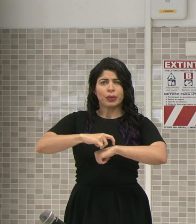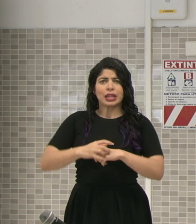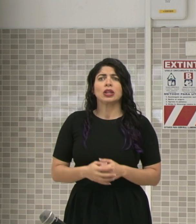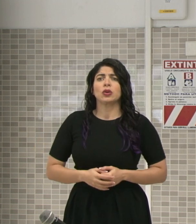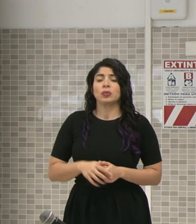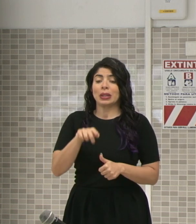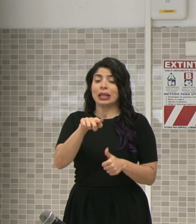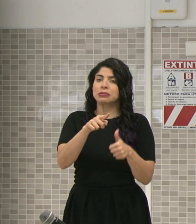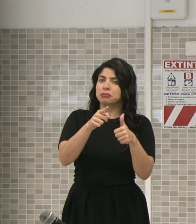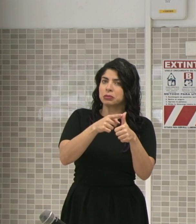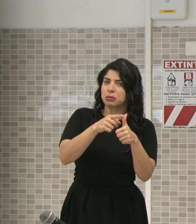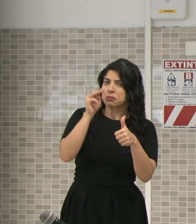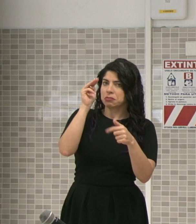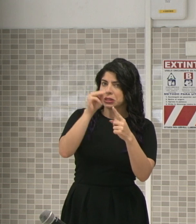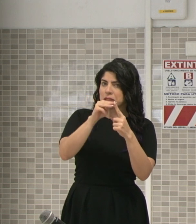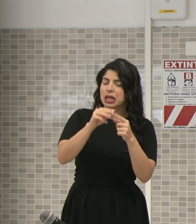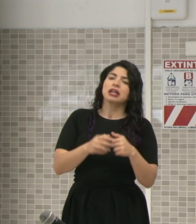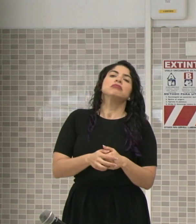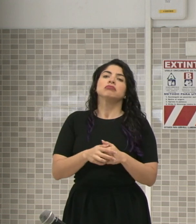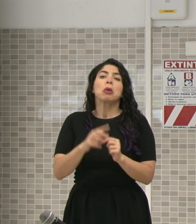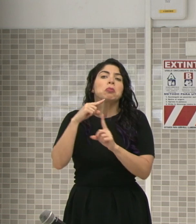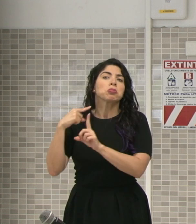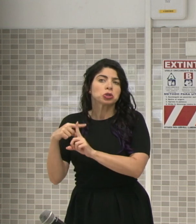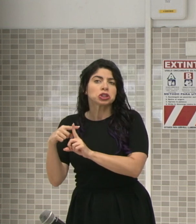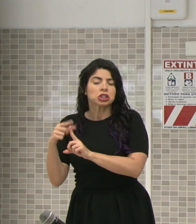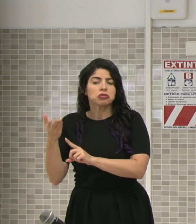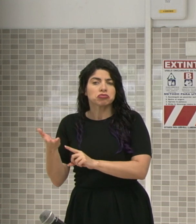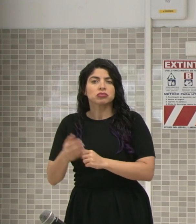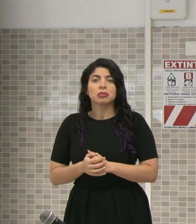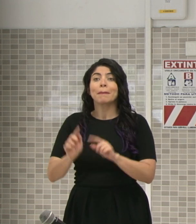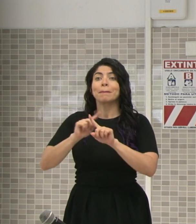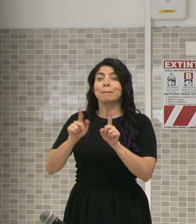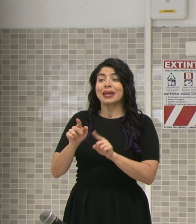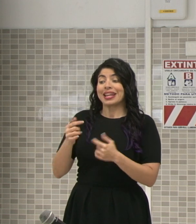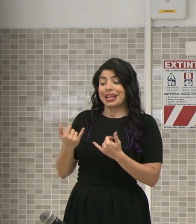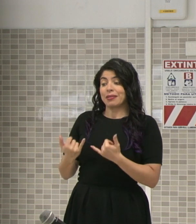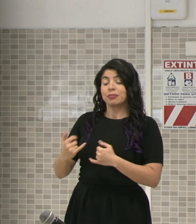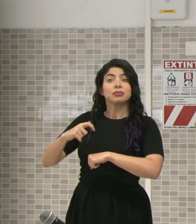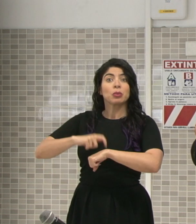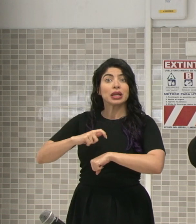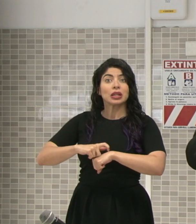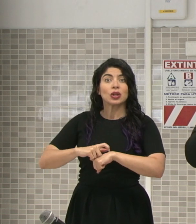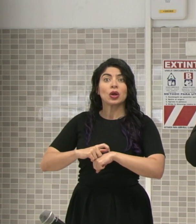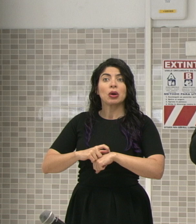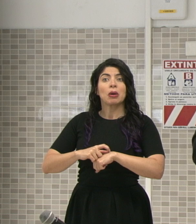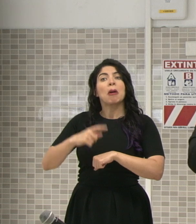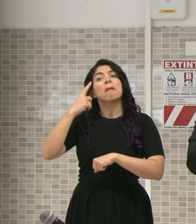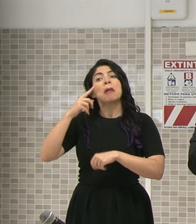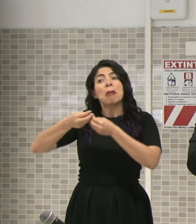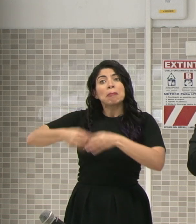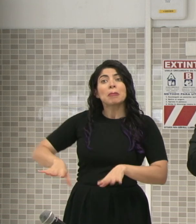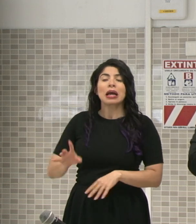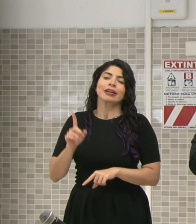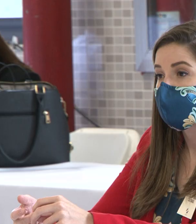Ese es un mensaje relativamente positivo, pero que este tiempo no puede ser para ser desperdiciado.